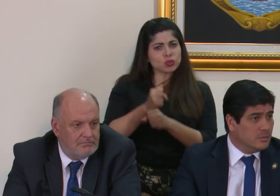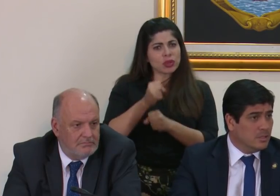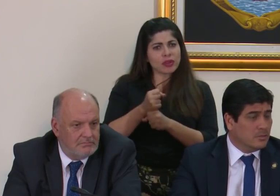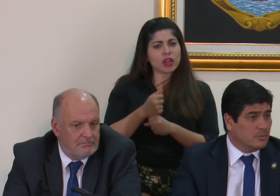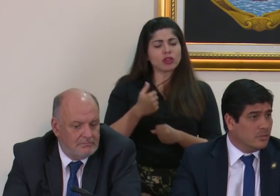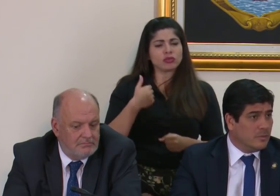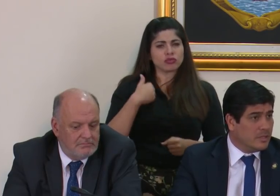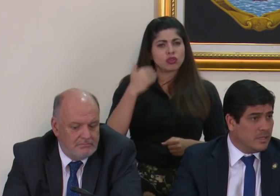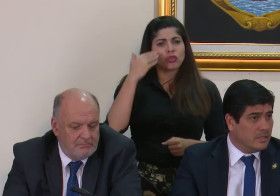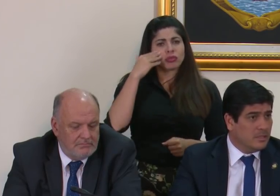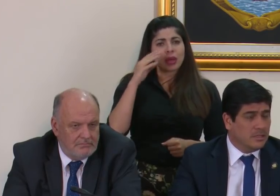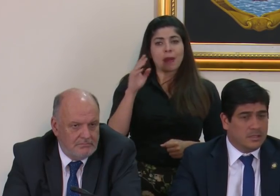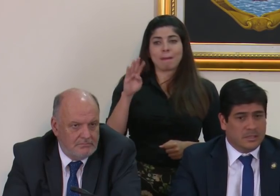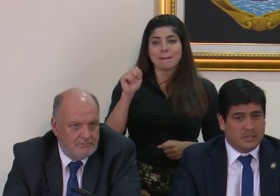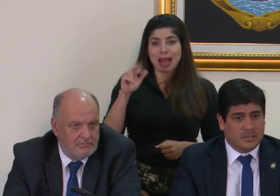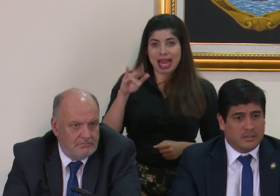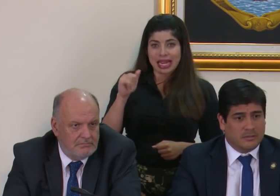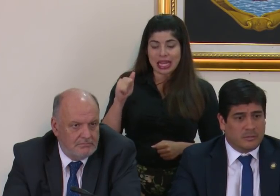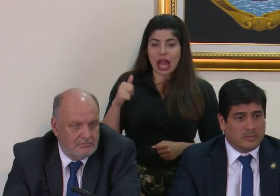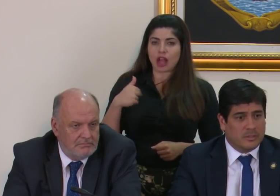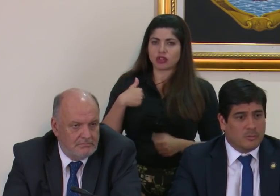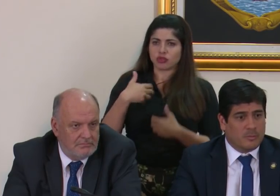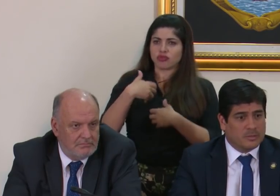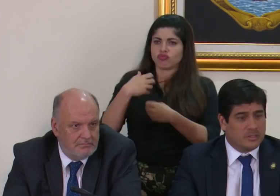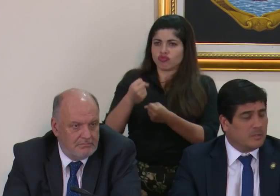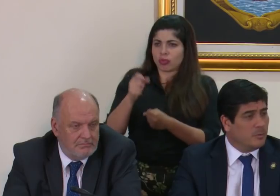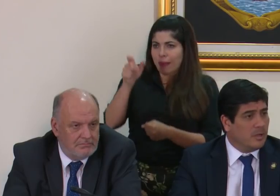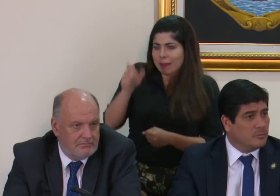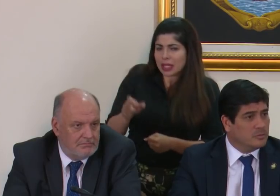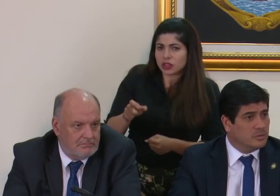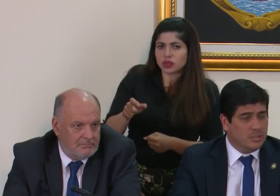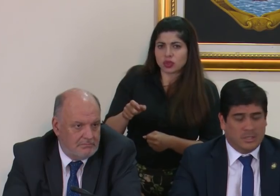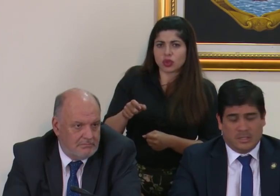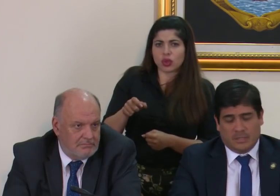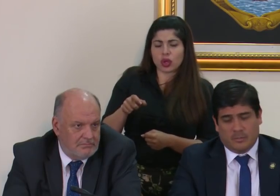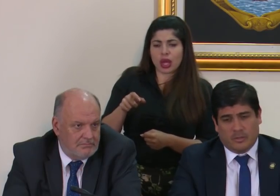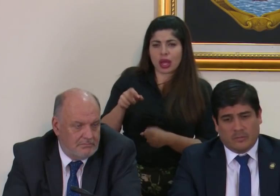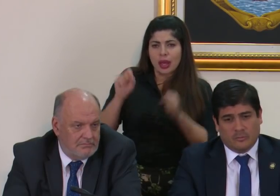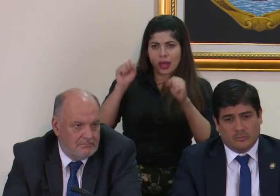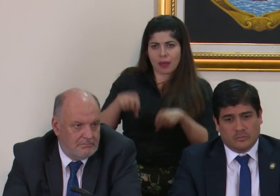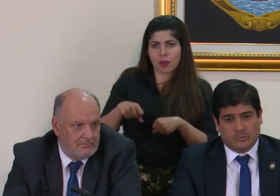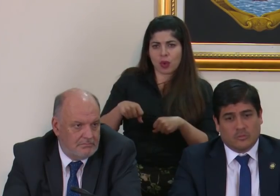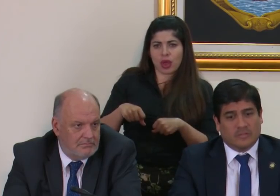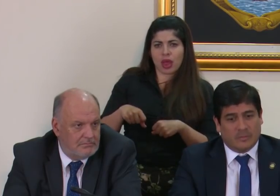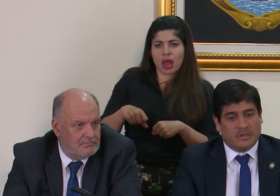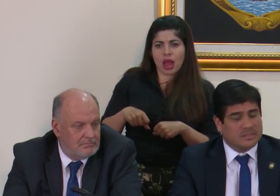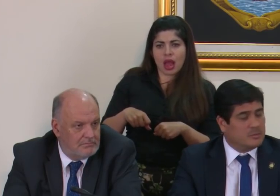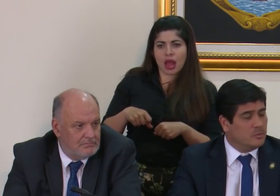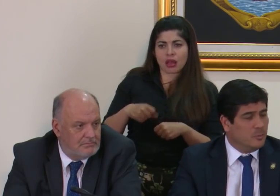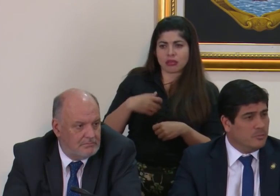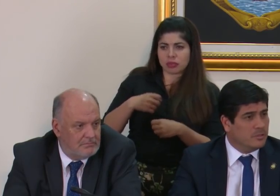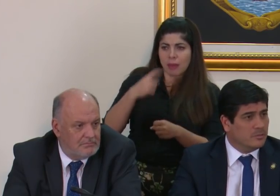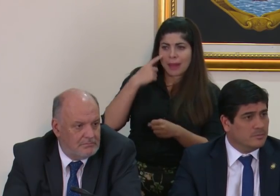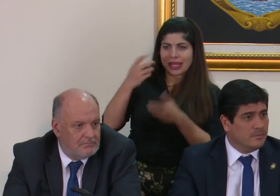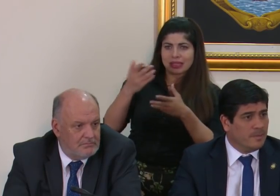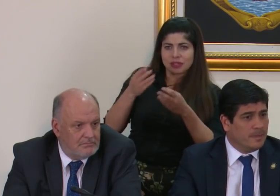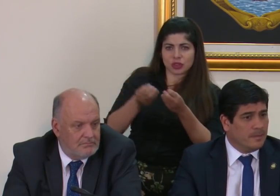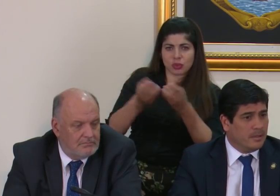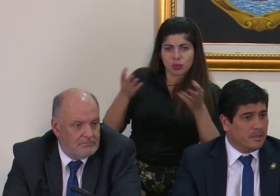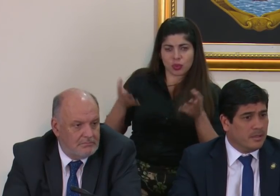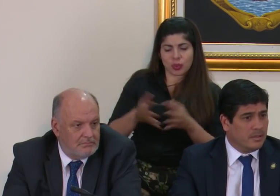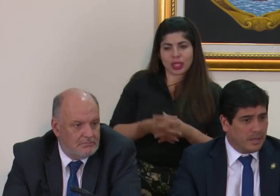cuento con Doña María talmente como persona que podamos contar para el servicio público